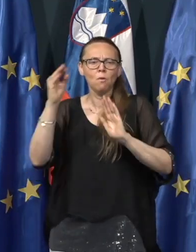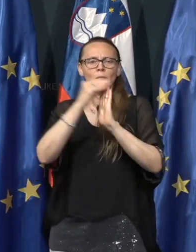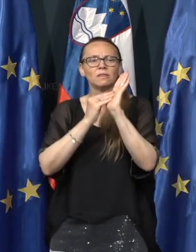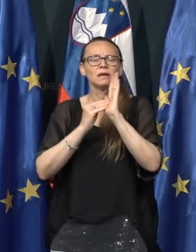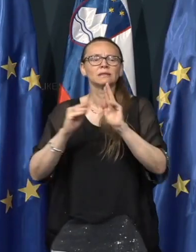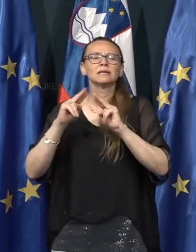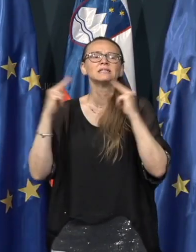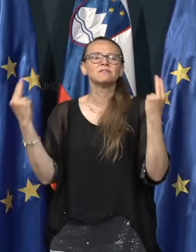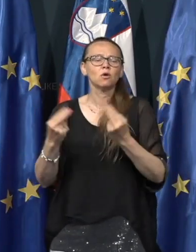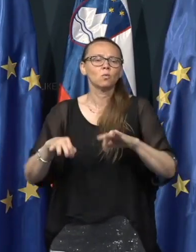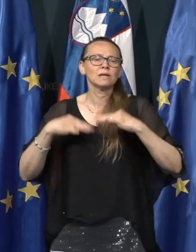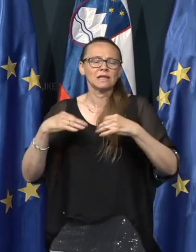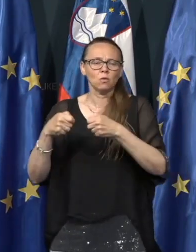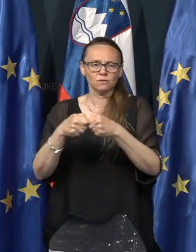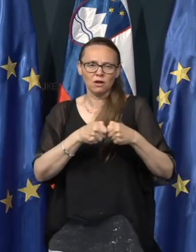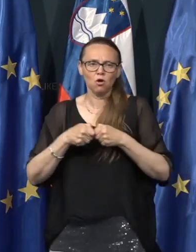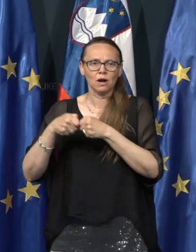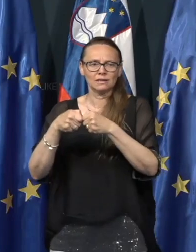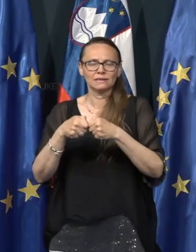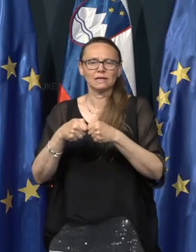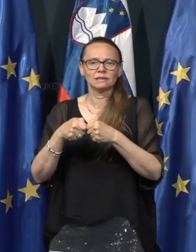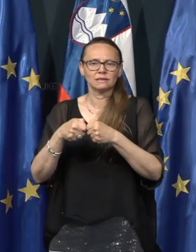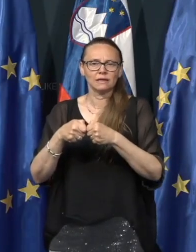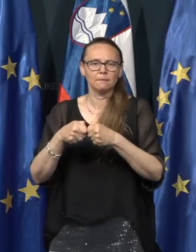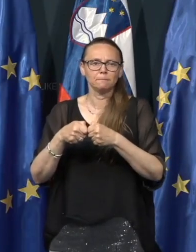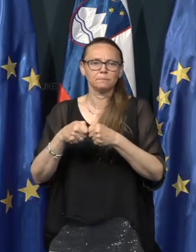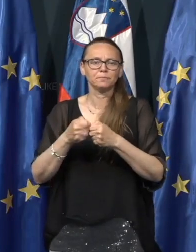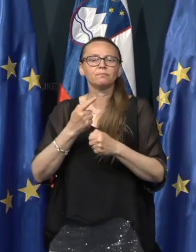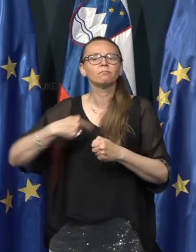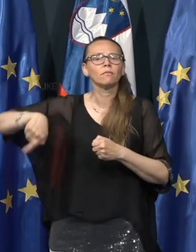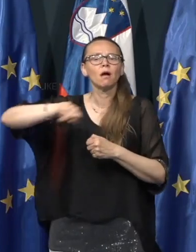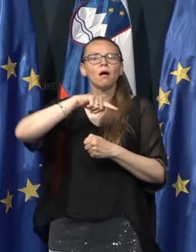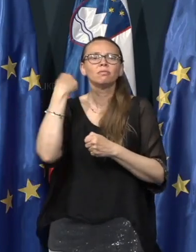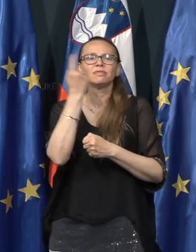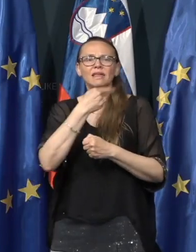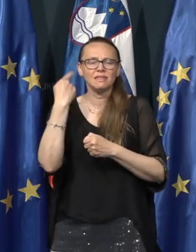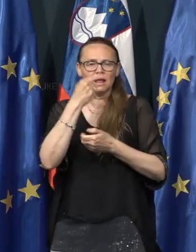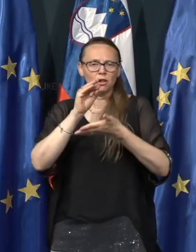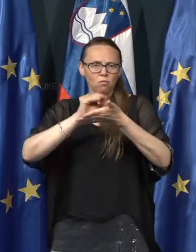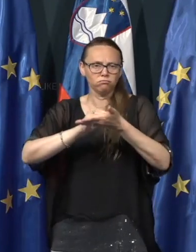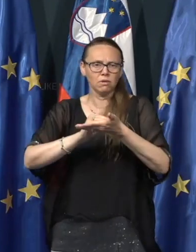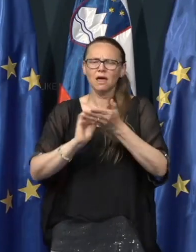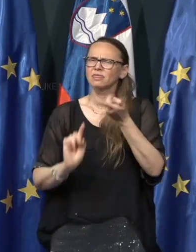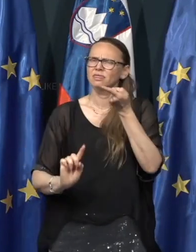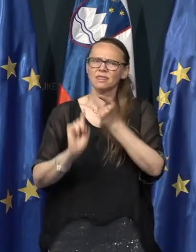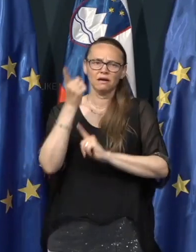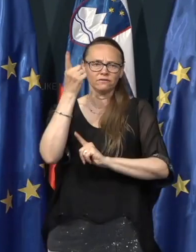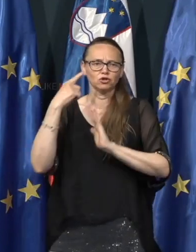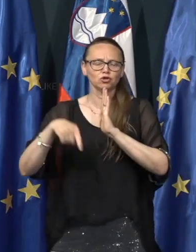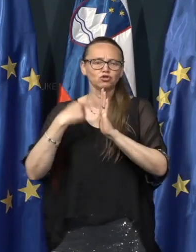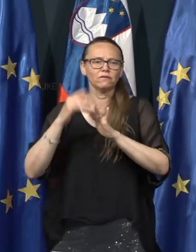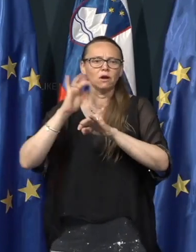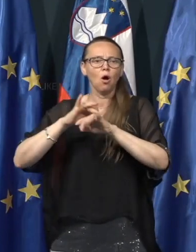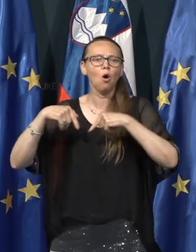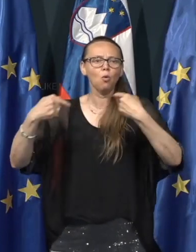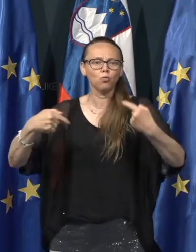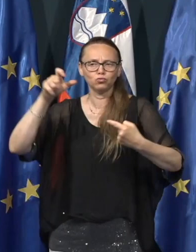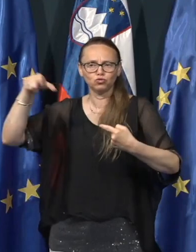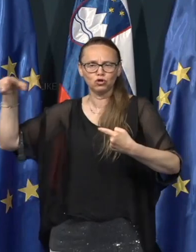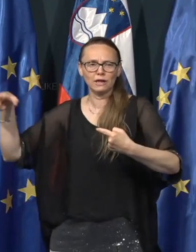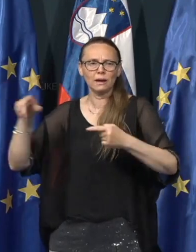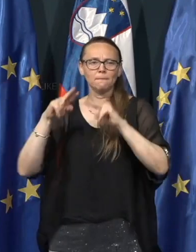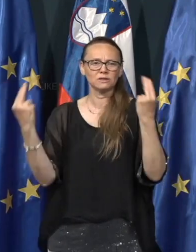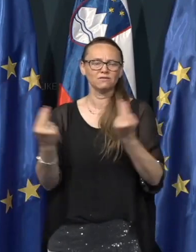Svetovne zdravstvene organizacije smo v nedeljo zabeležili najviše število okuženih po svetu.